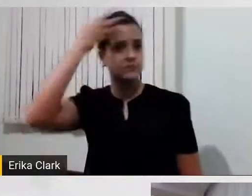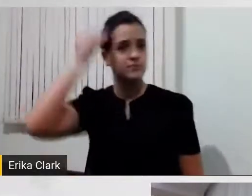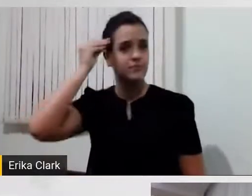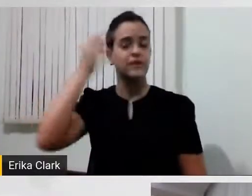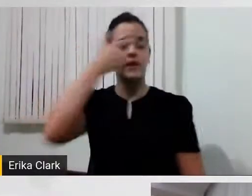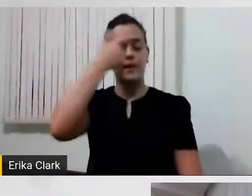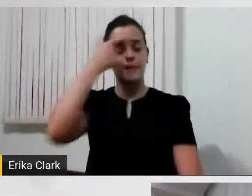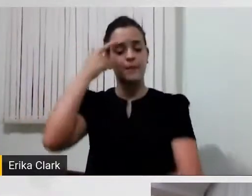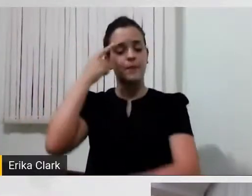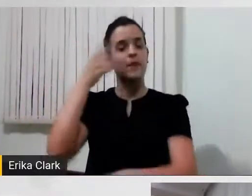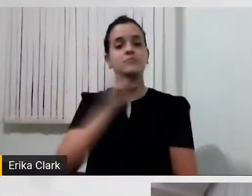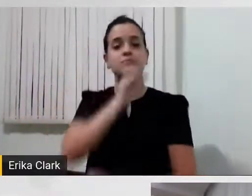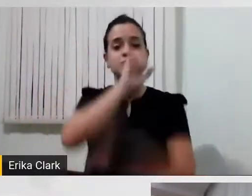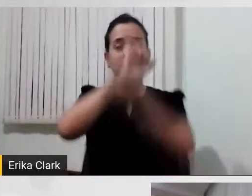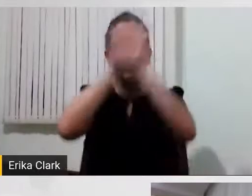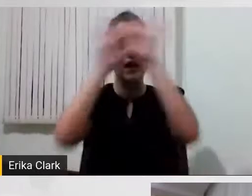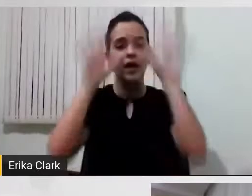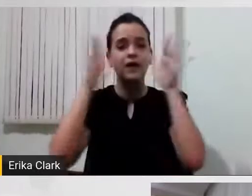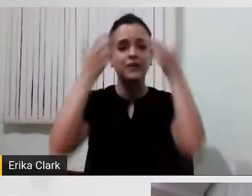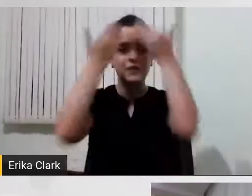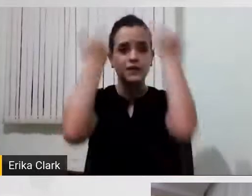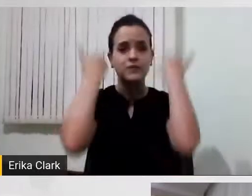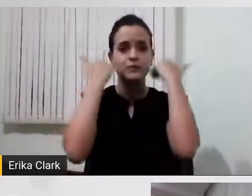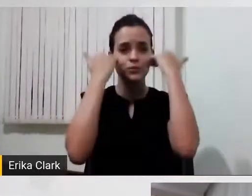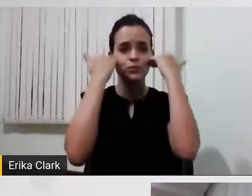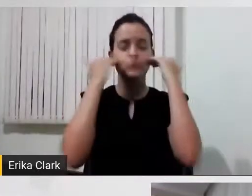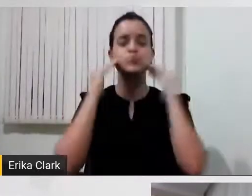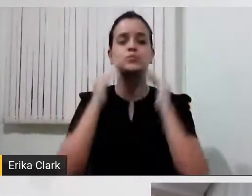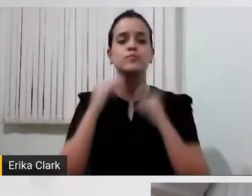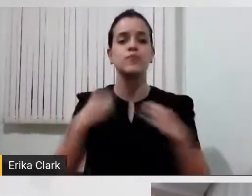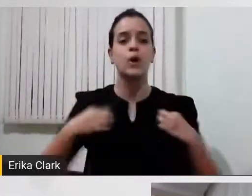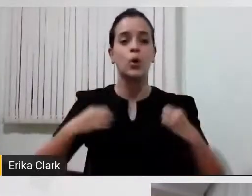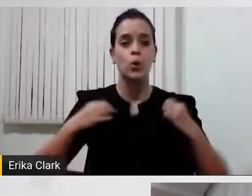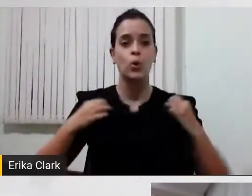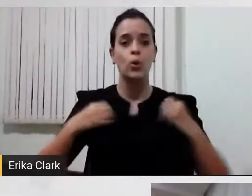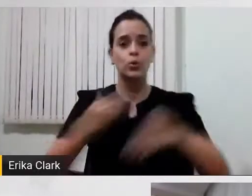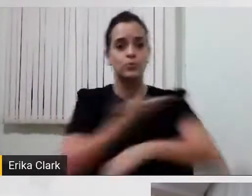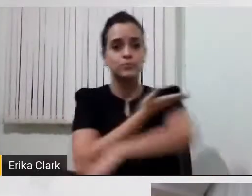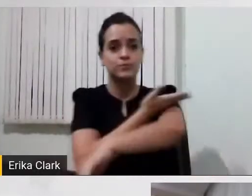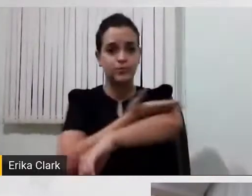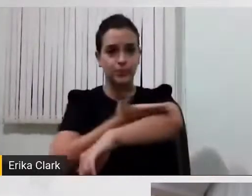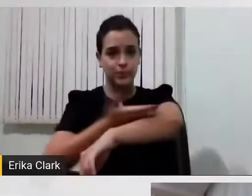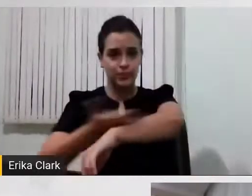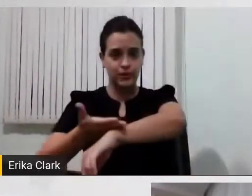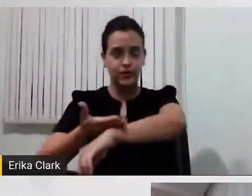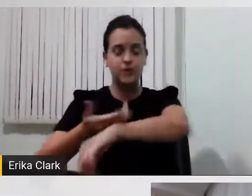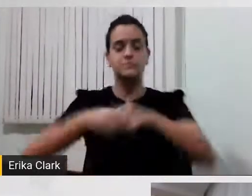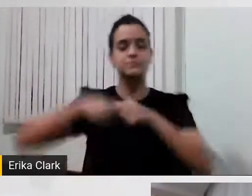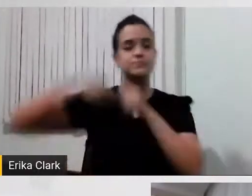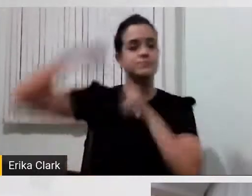cabelos curtos, estou usando uma camiseta branca, escrito Ser Espírita é Ser